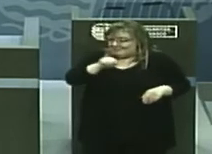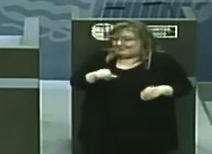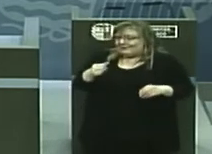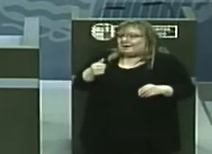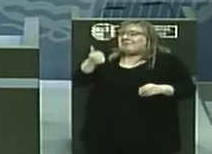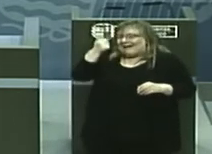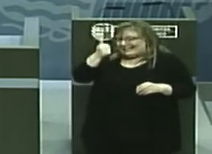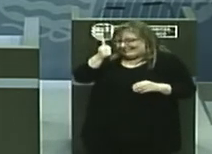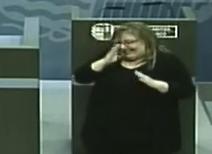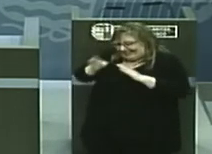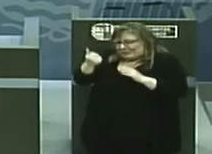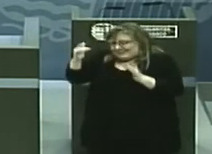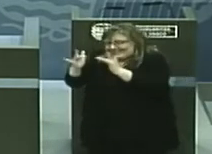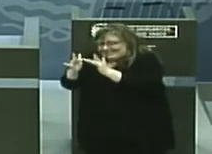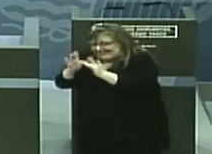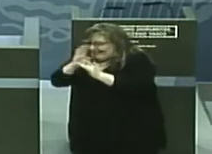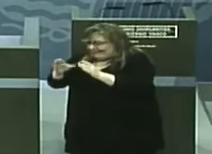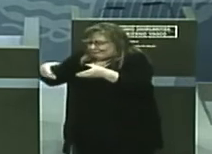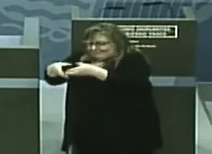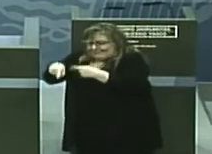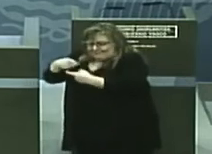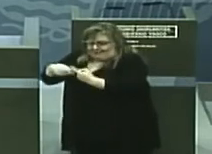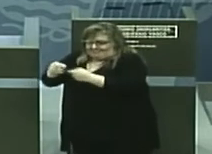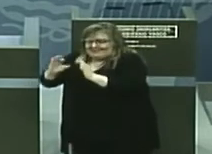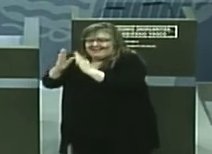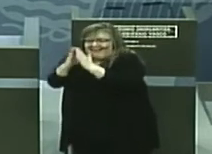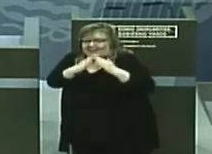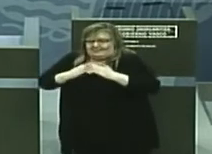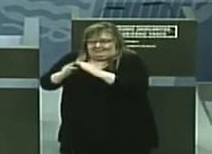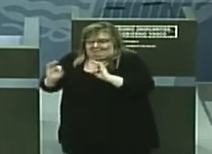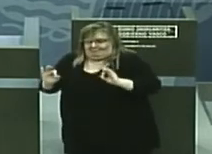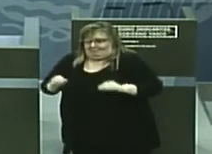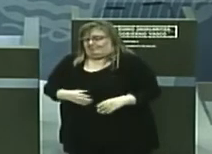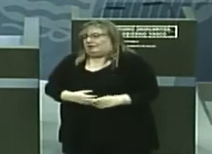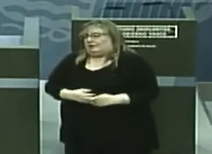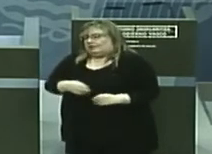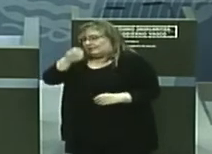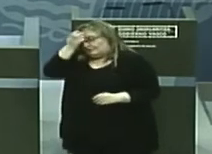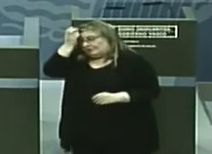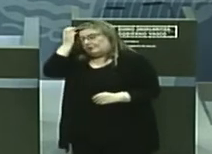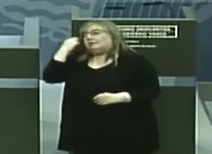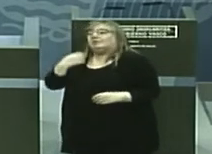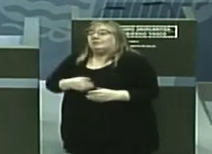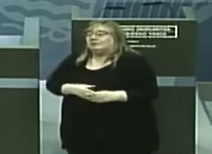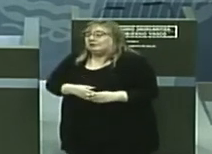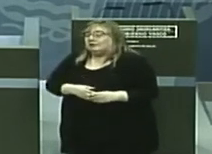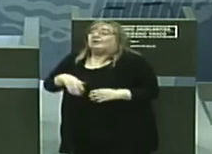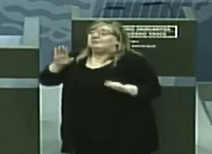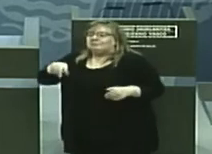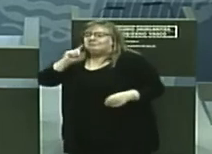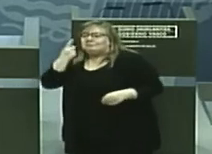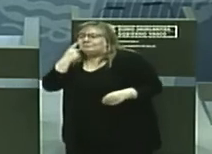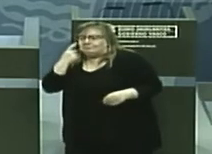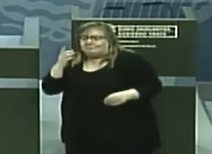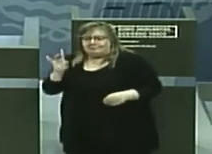más directamente a contactos directos y a pruebas en los hogares y a partir de ahí sí que hemos identificado